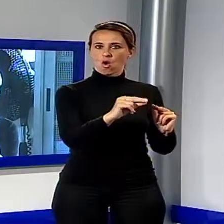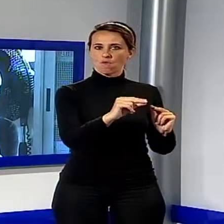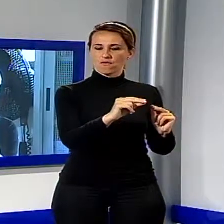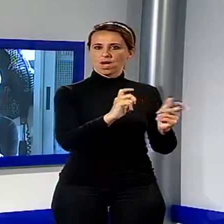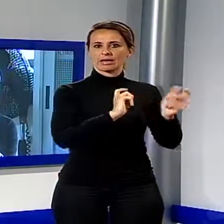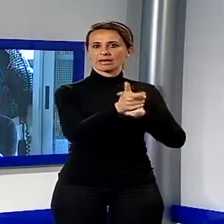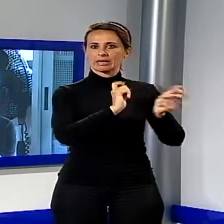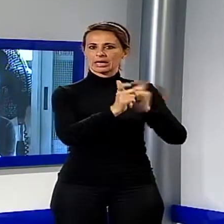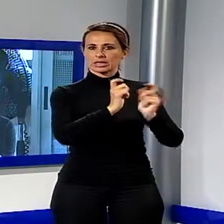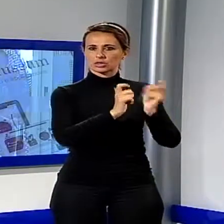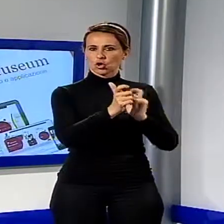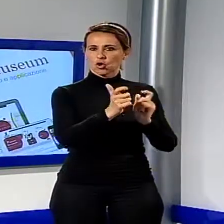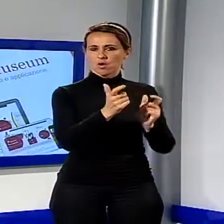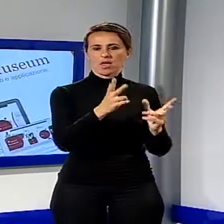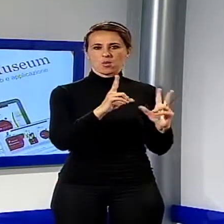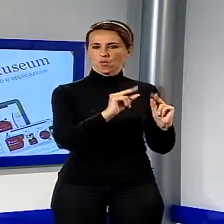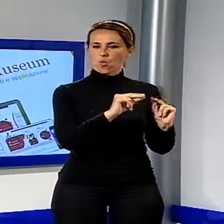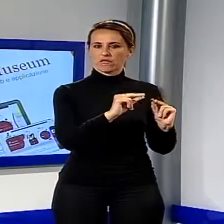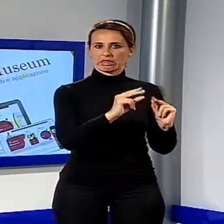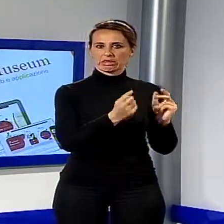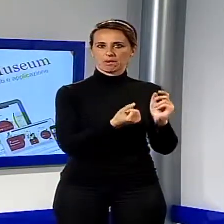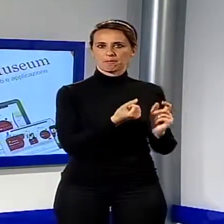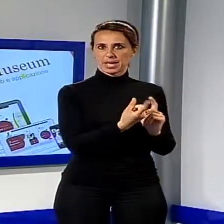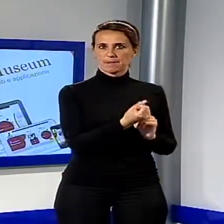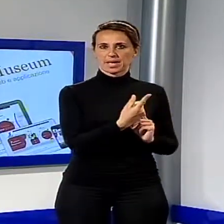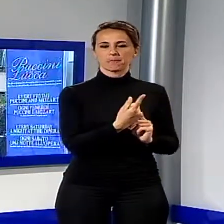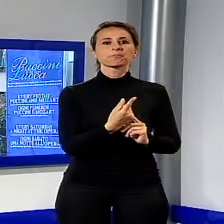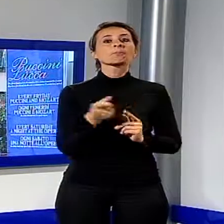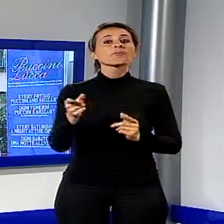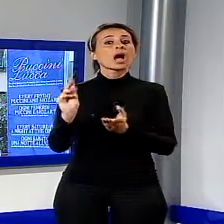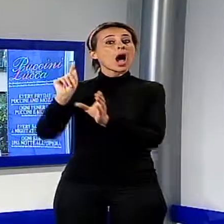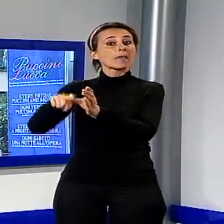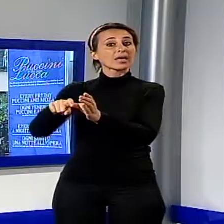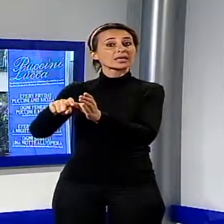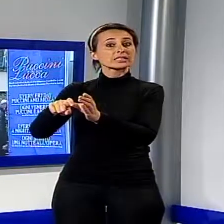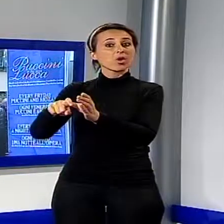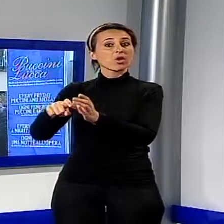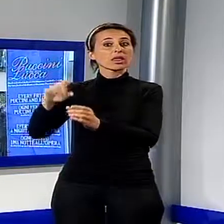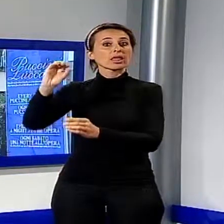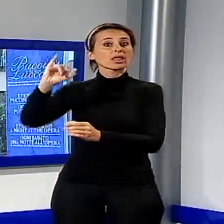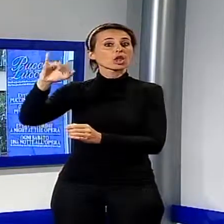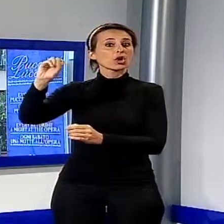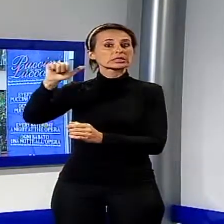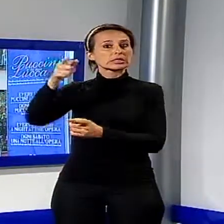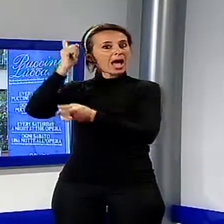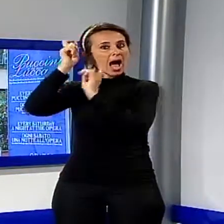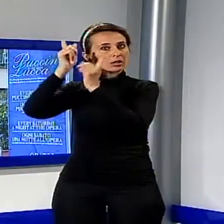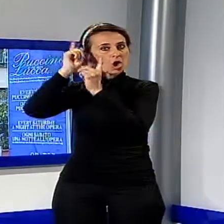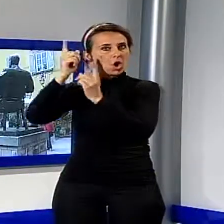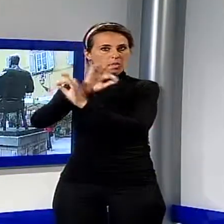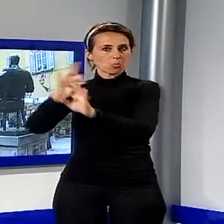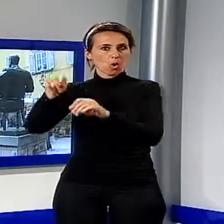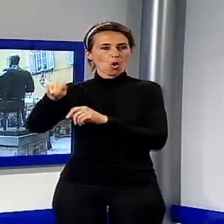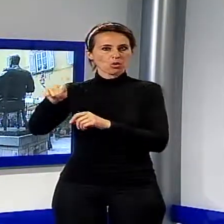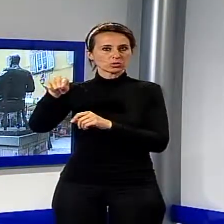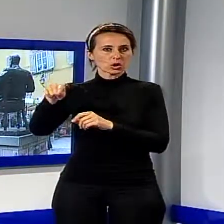i social network. L'applicazione Puccini Museum per iOS e Android è un'ulteriore finestra che segnala luoghi legati alla vita e